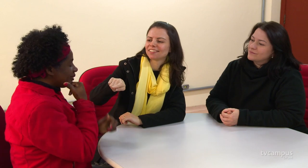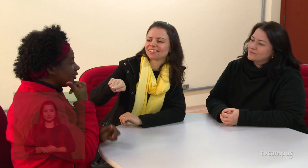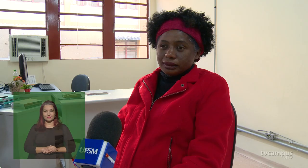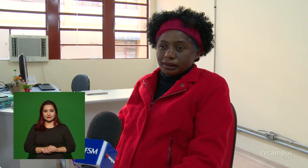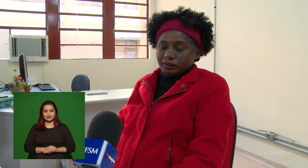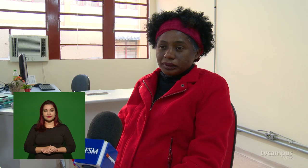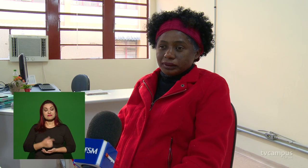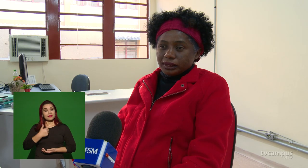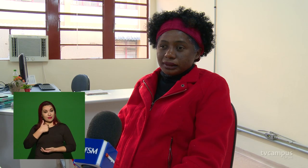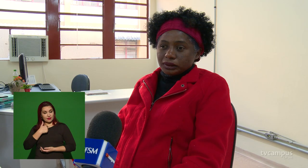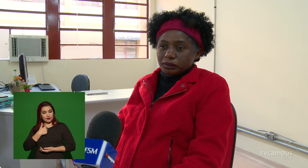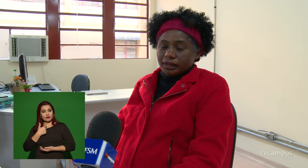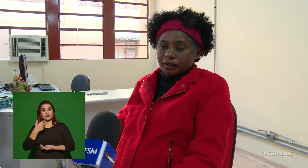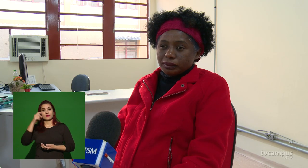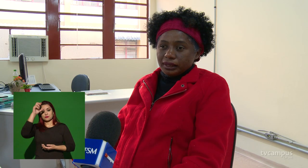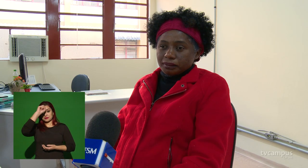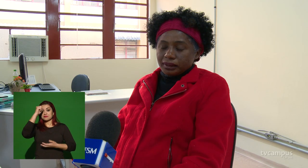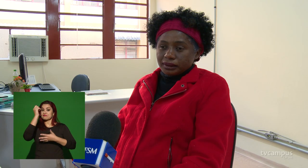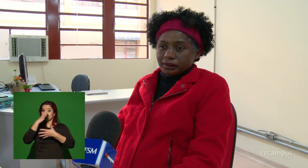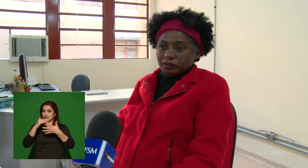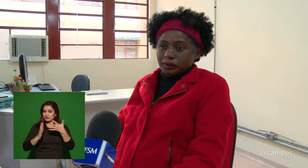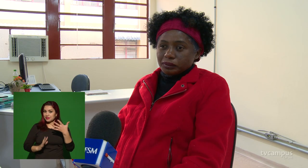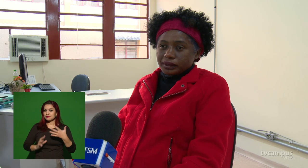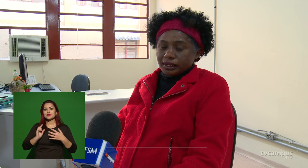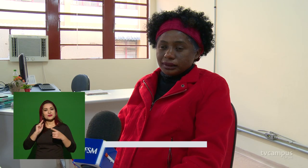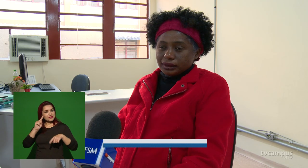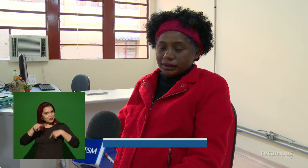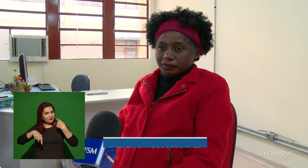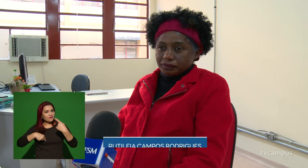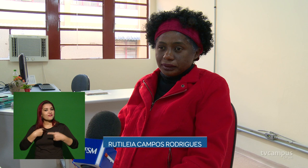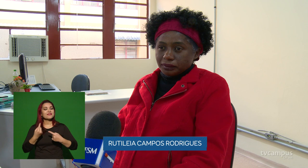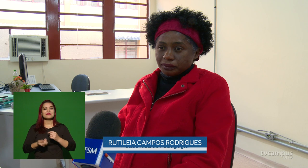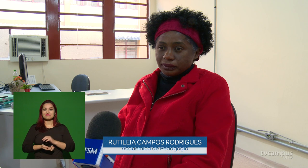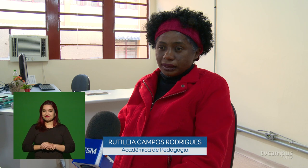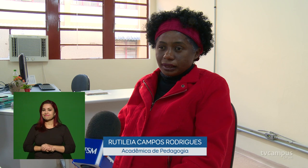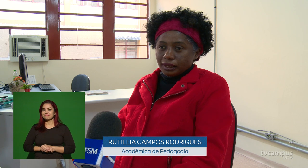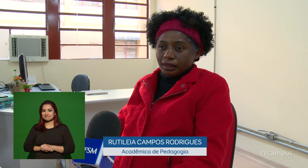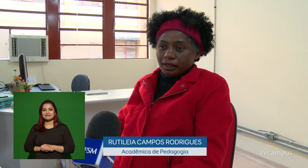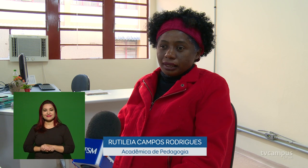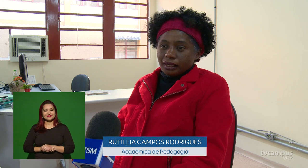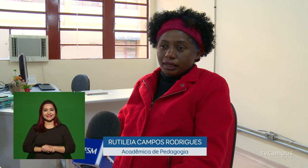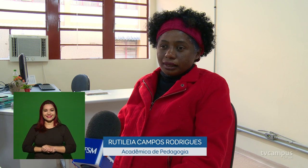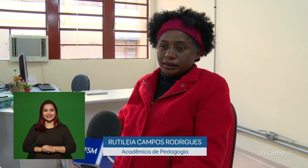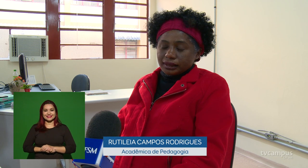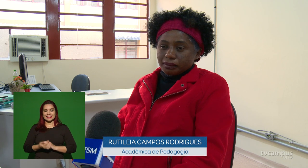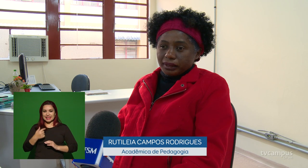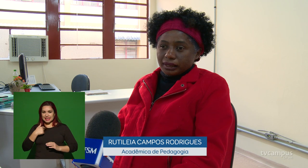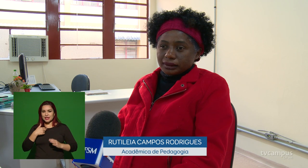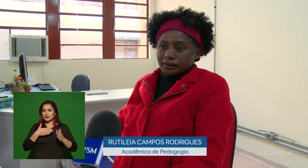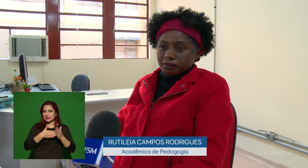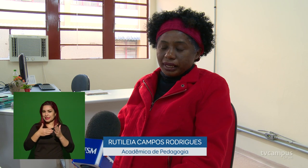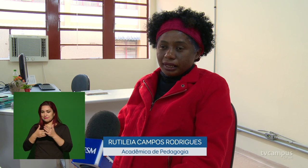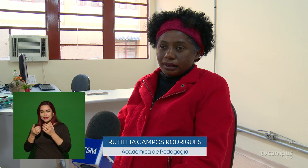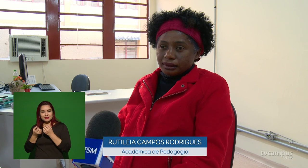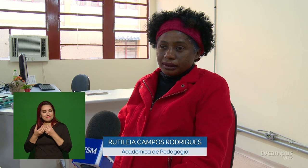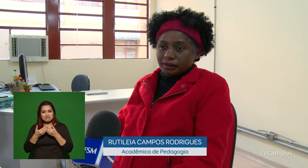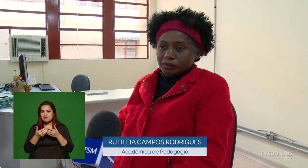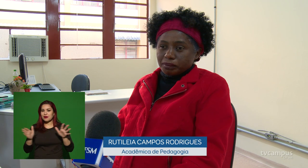Eu ter estudado Libras foi um grande desafio de quebrar essas barreiras, o